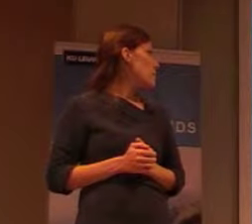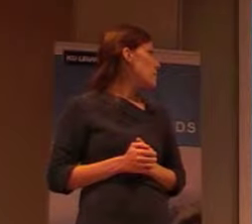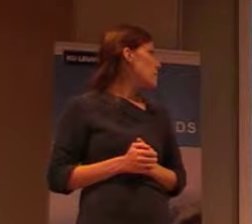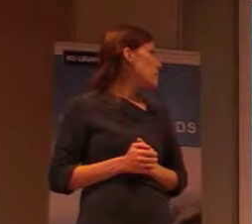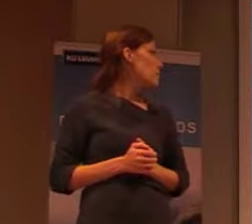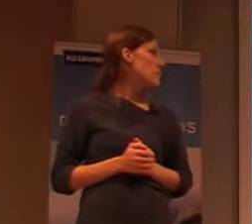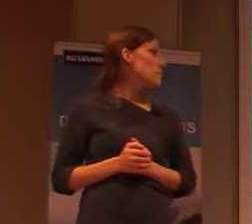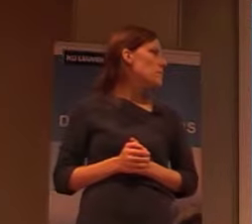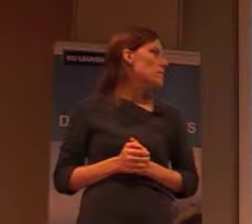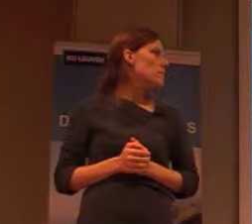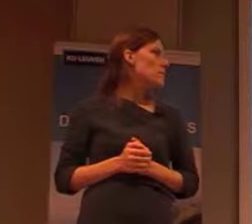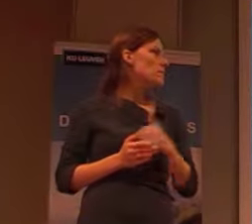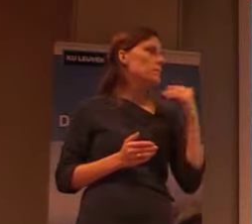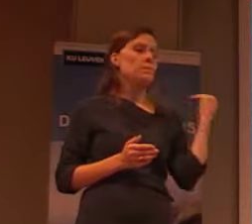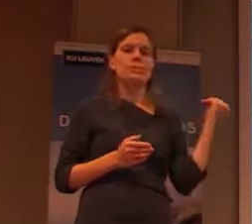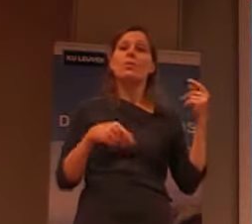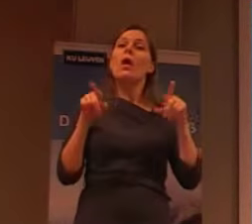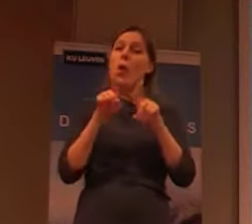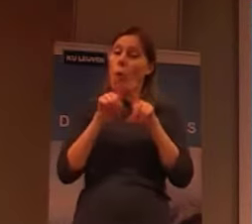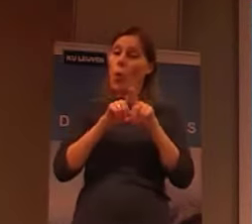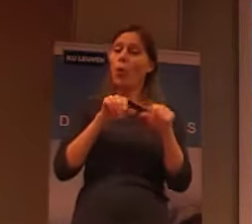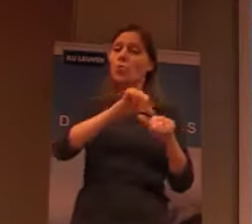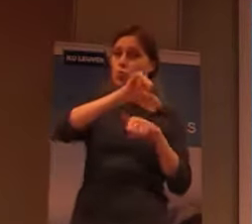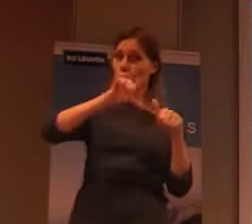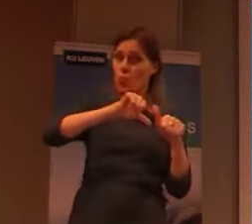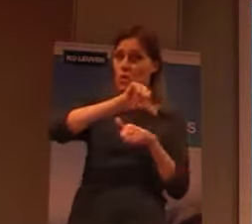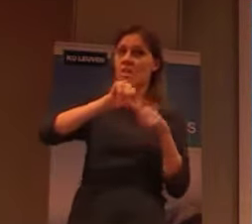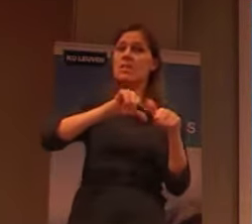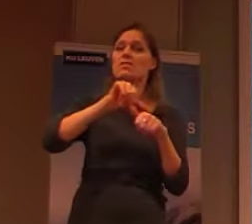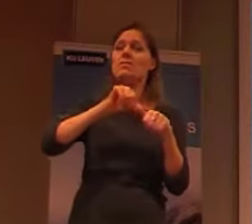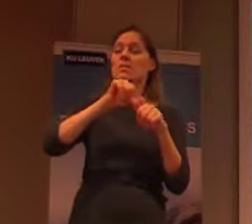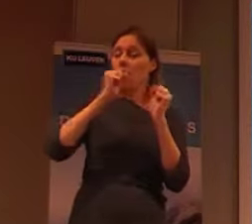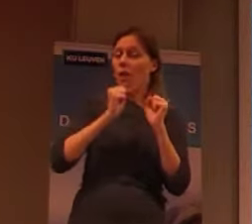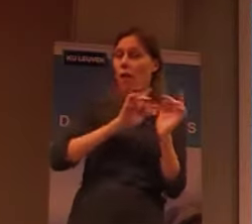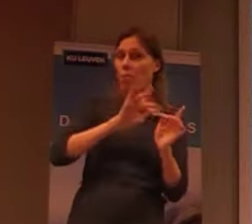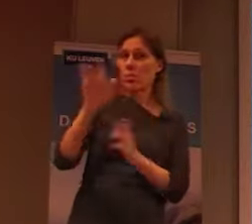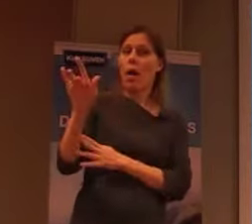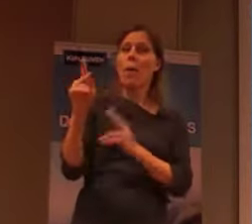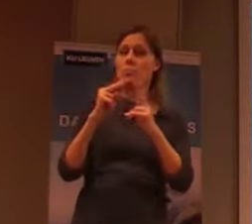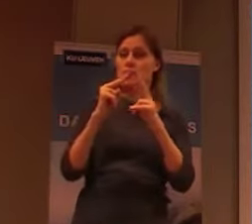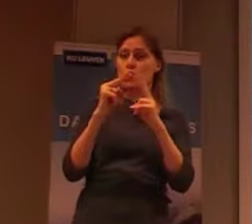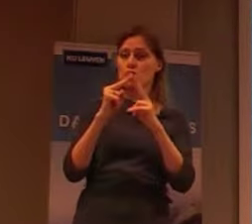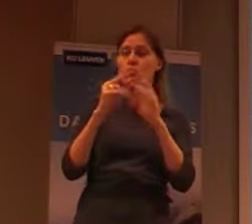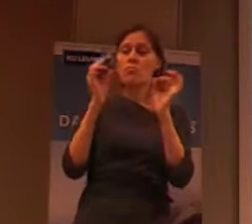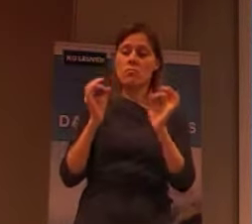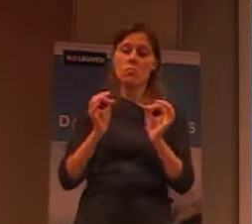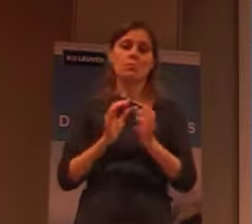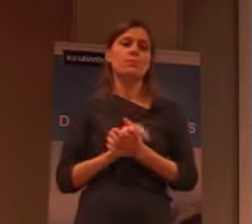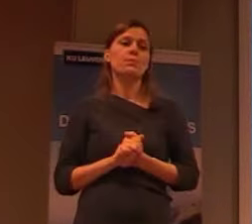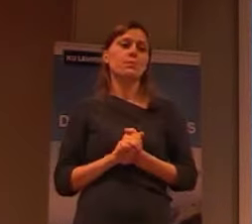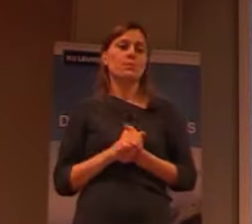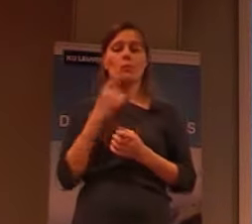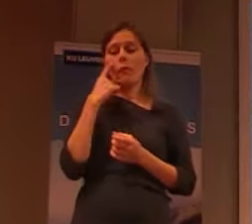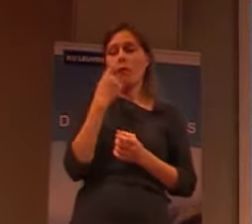Oké, er wordt eigenlijk ook toeristisch uitgemaakt. Dus het is gemakkelijk eigenlijk om die site te gaan bezoeken. Dus je ziet eigenlijk